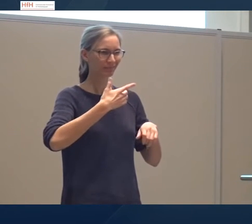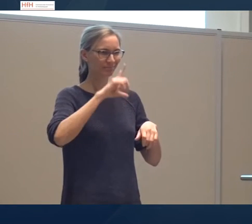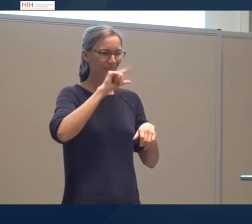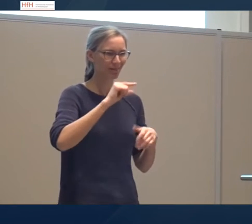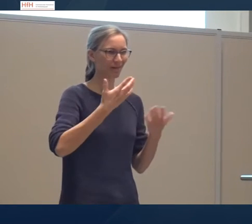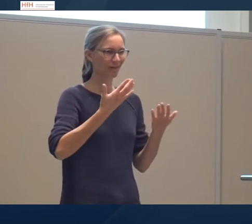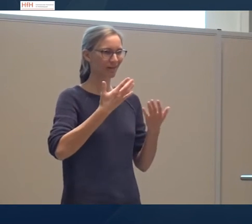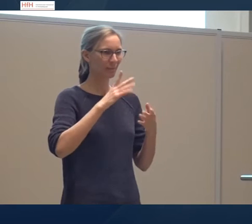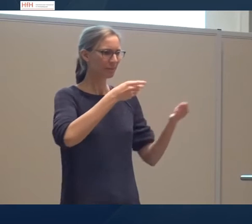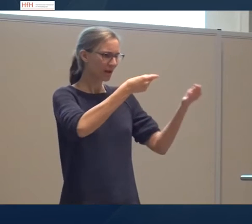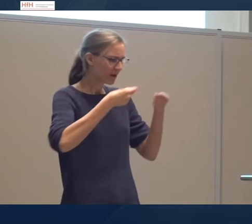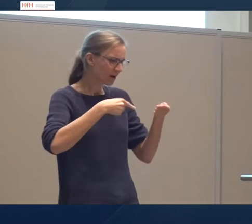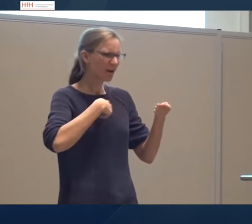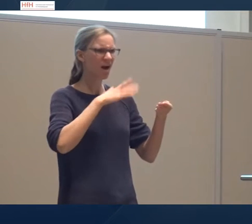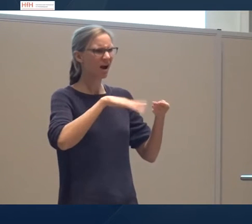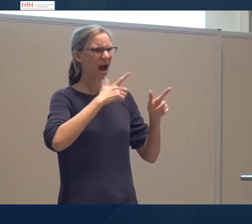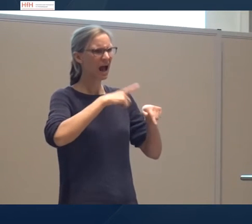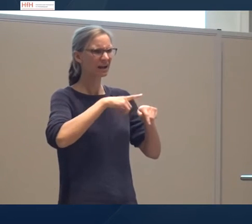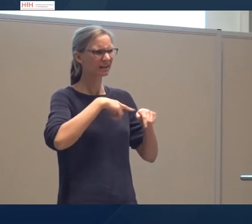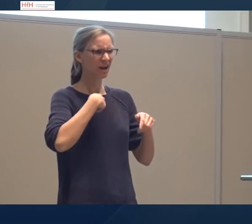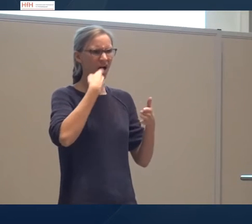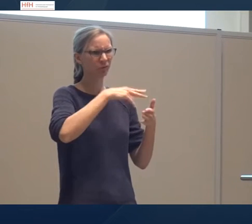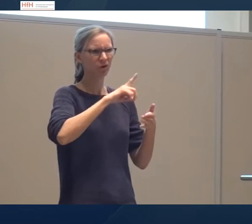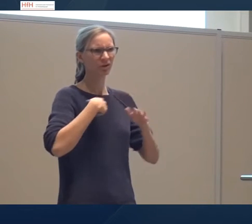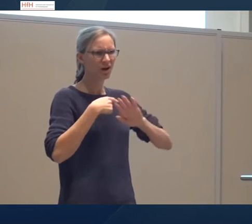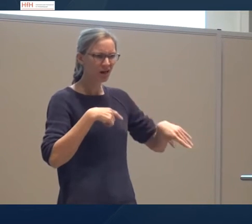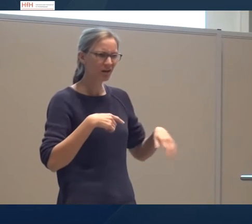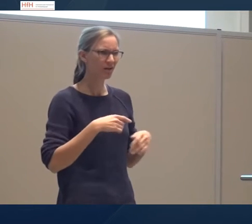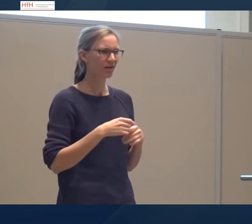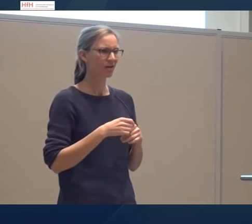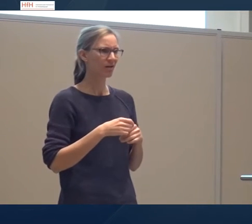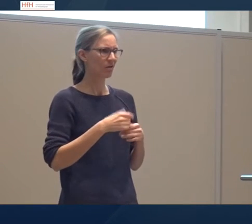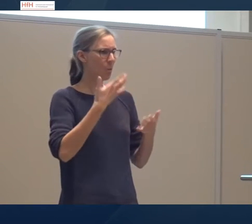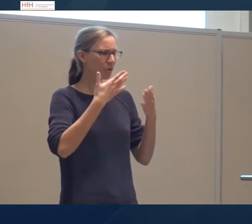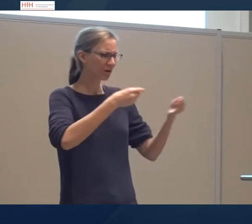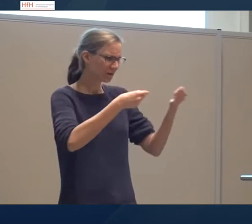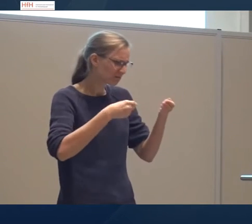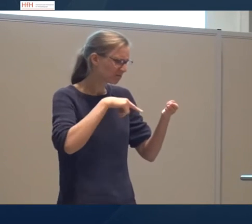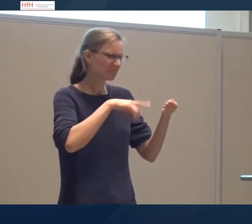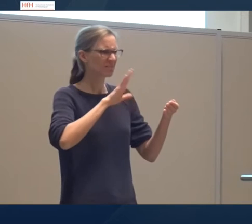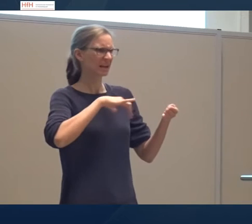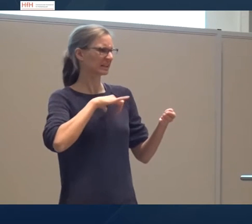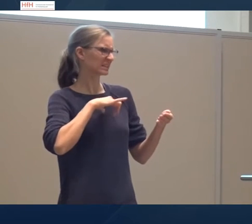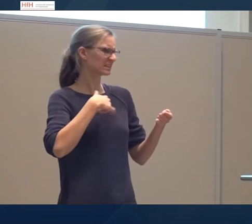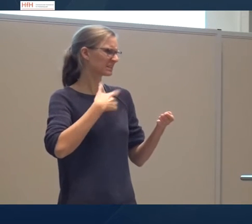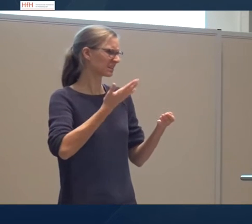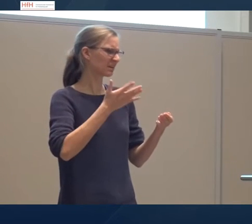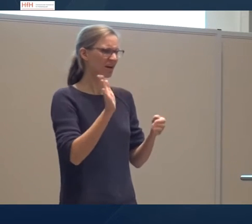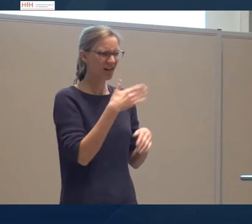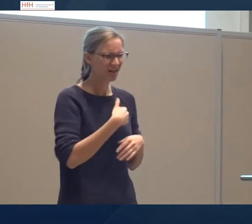Dann hat man oft keine Zeit, das war ein weiterer Faktor. Man findet vielleicht das Thema interessant oder auch nicht, aber dann